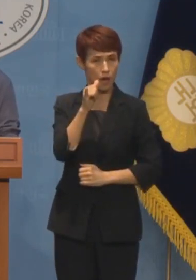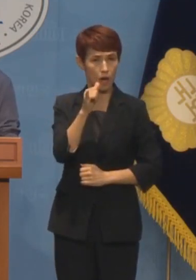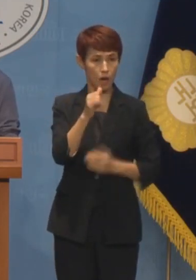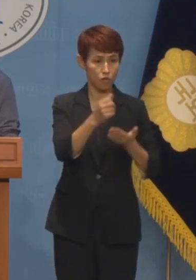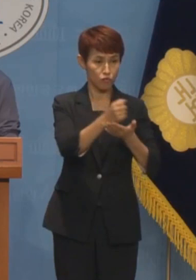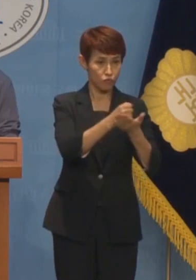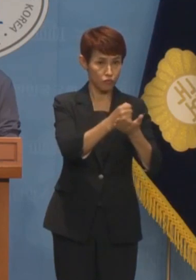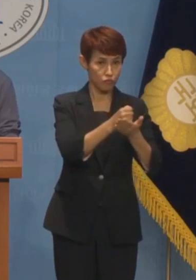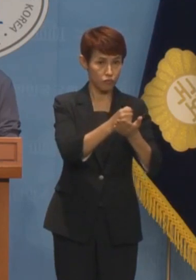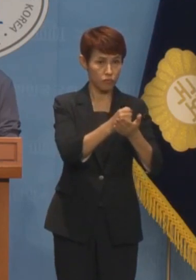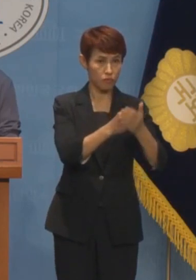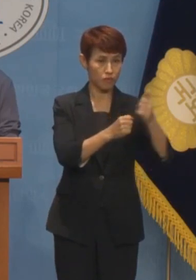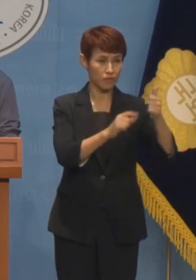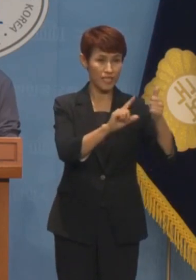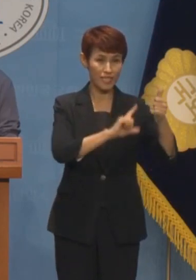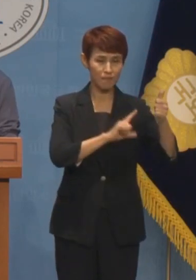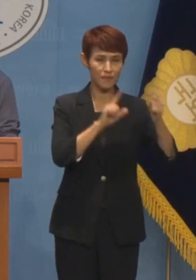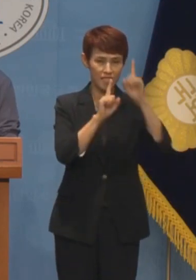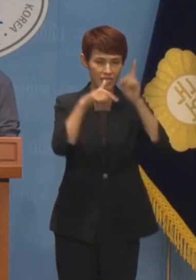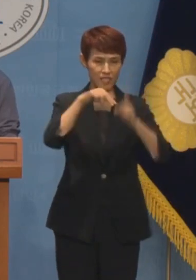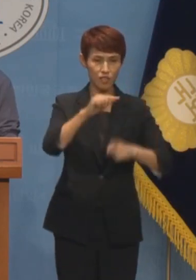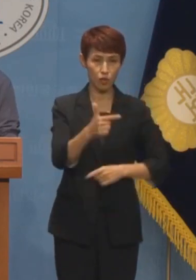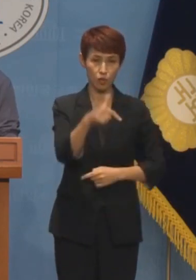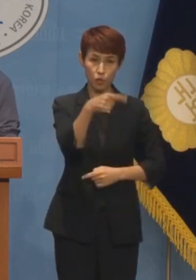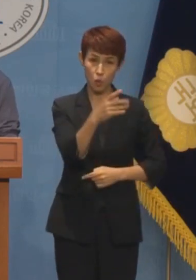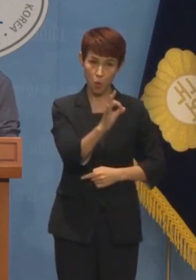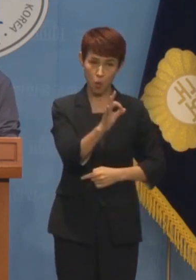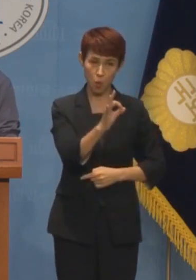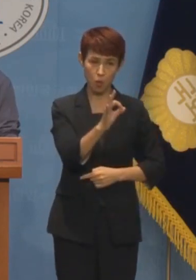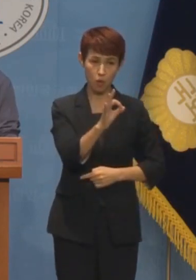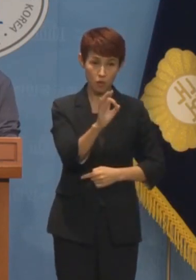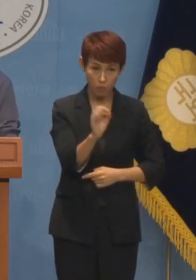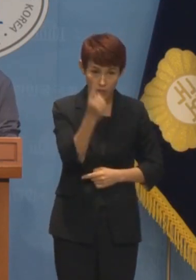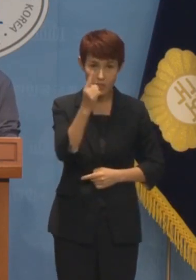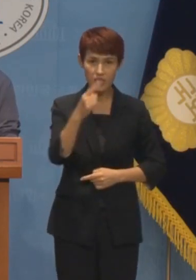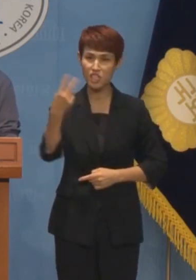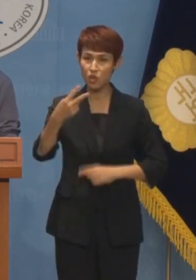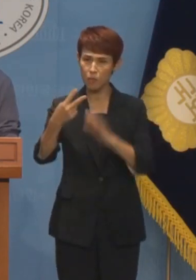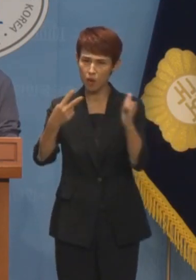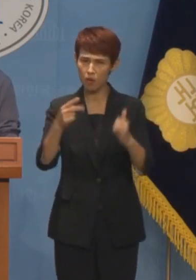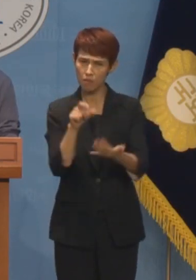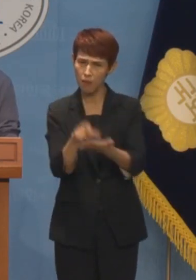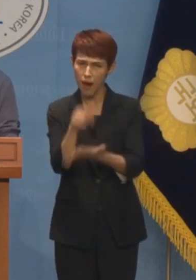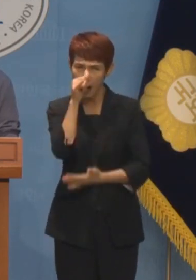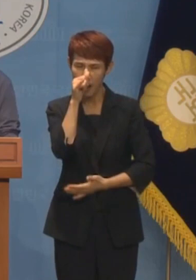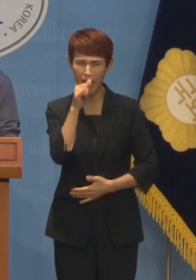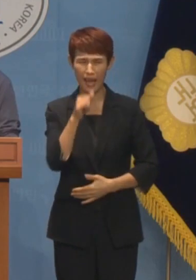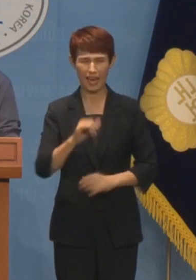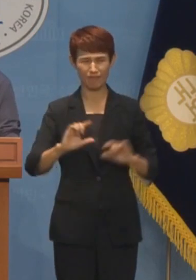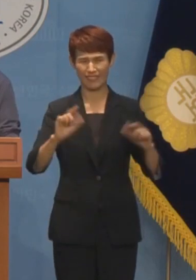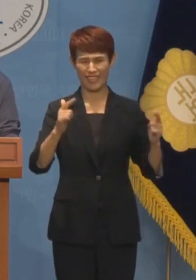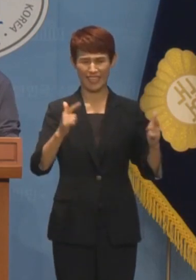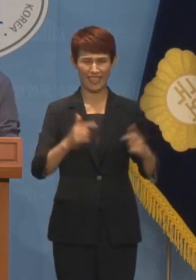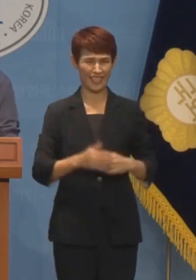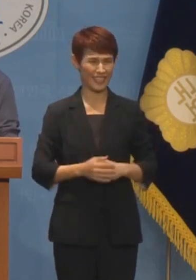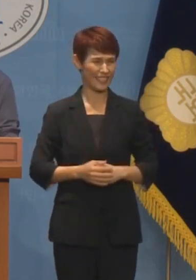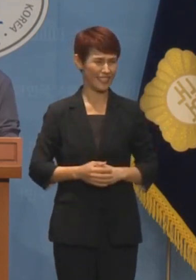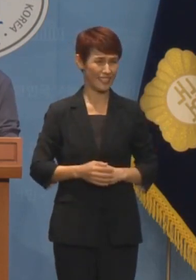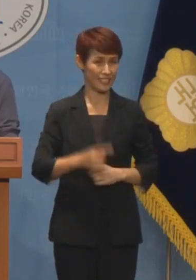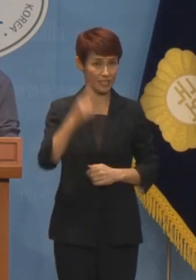천공의 이름 이천공에서 나왔다는 이야기가 흘러나왔을 때 다들 코웃음치면서 무지했습니다.